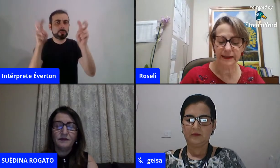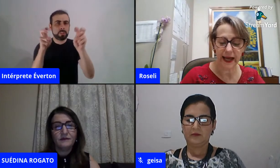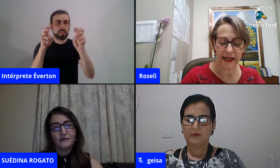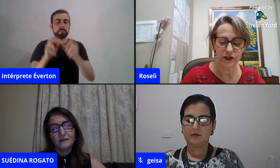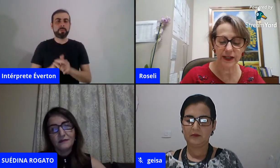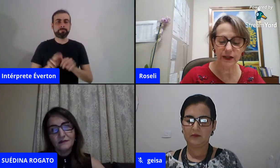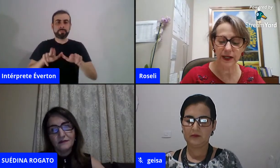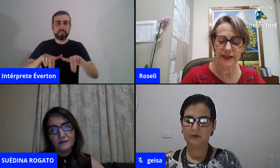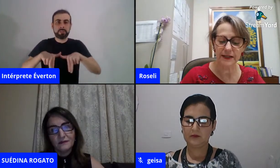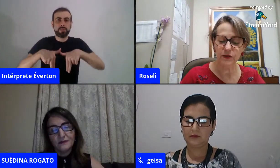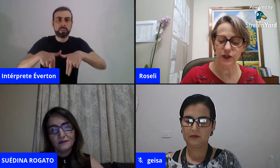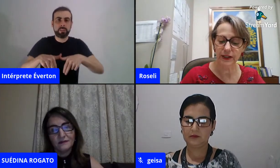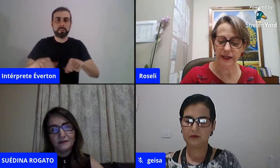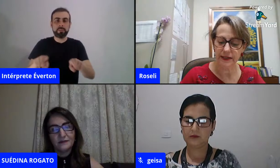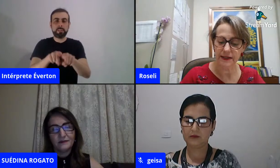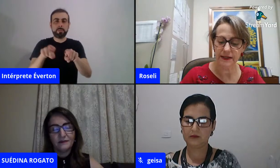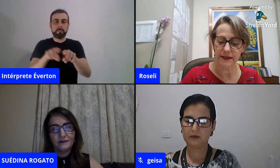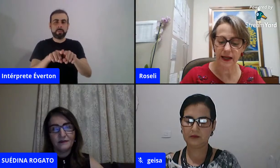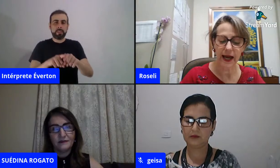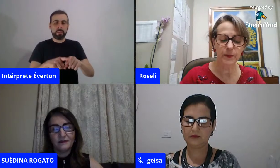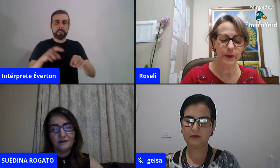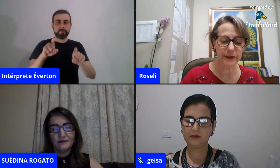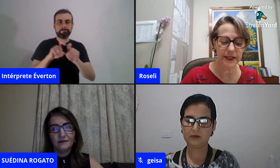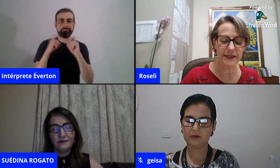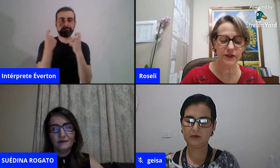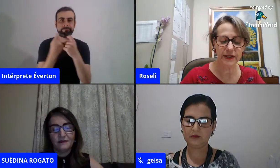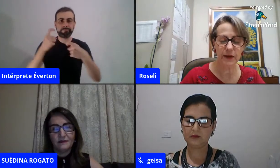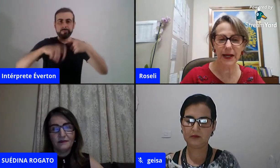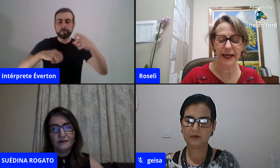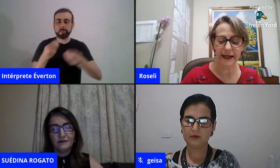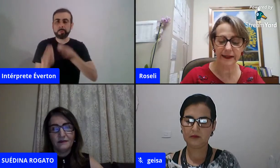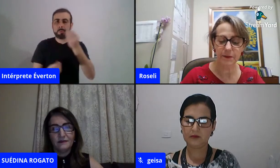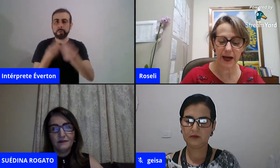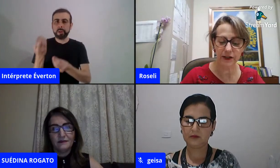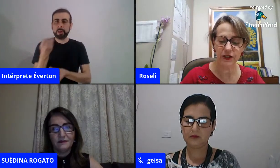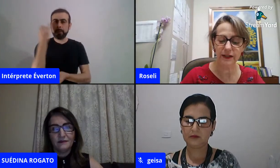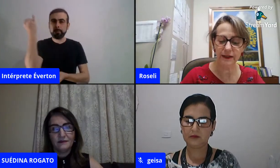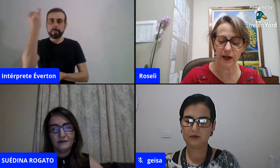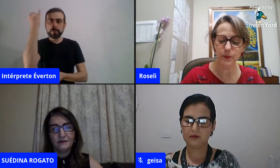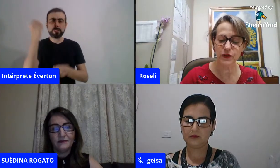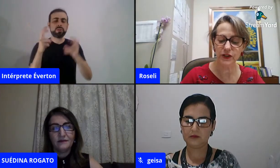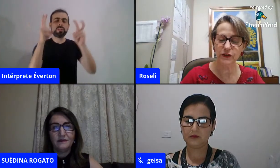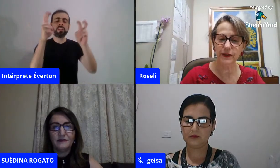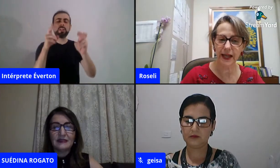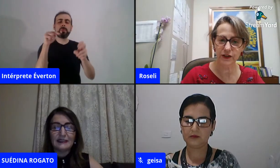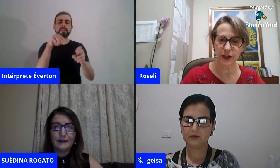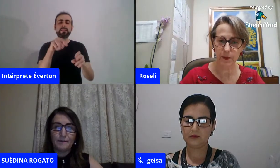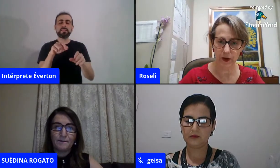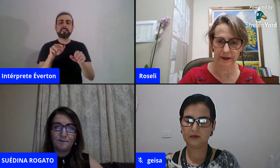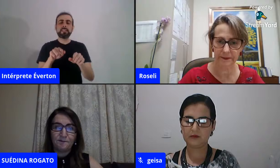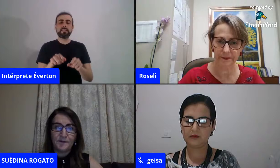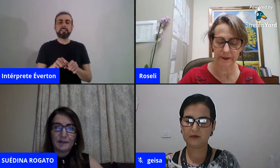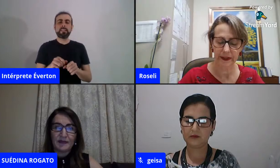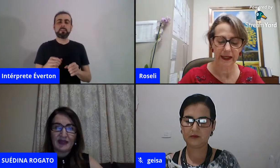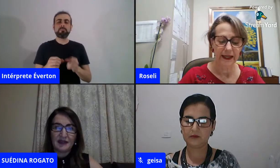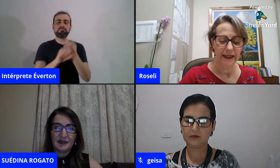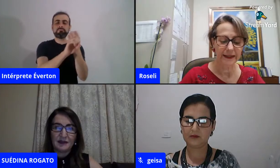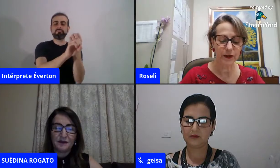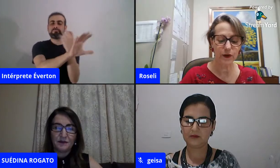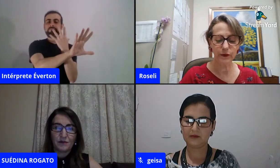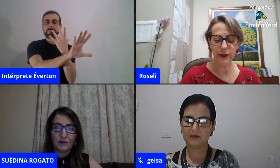Sexualidade na Educação de Crianças, a Importância de Trabalhar a Temática em Tempos de Atividade Remota.